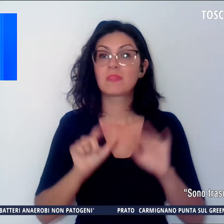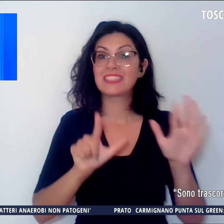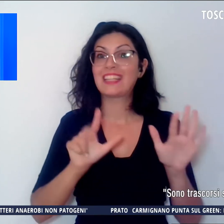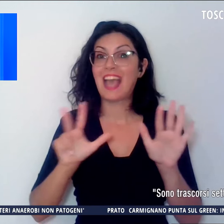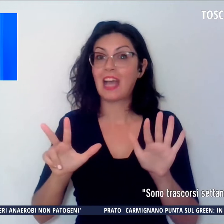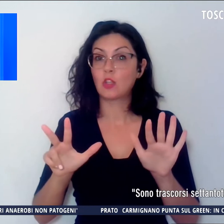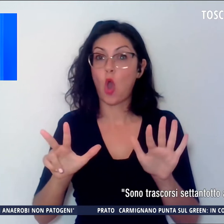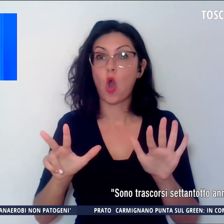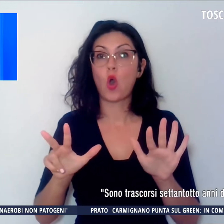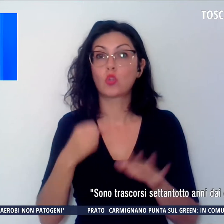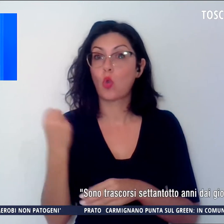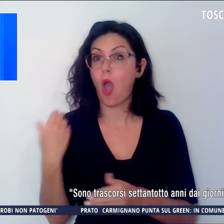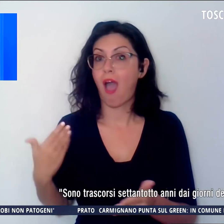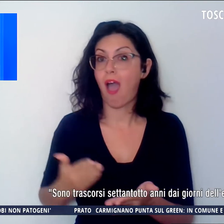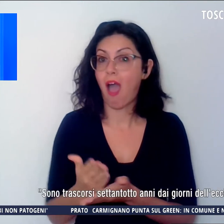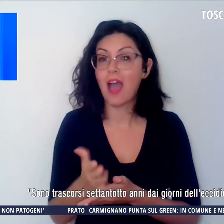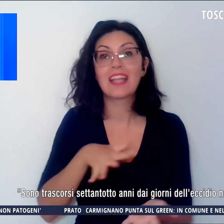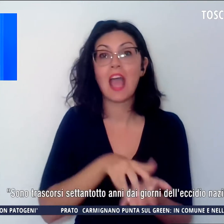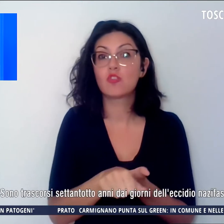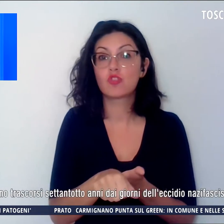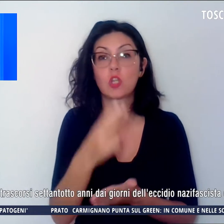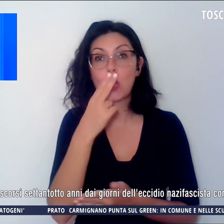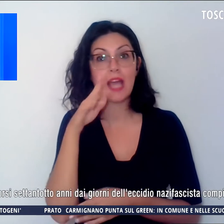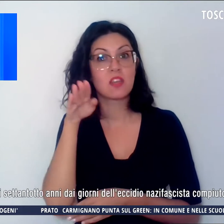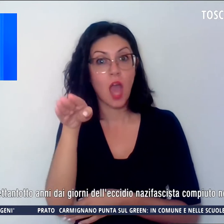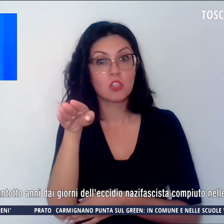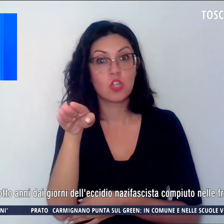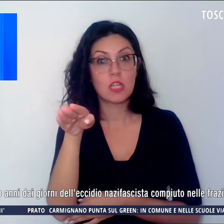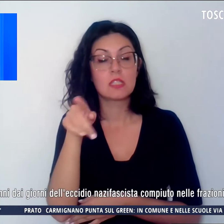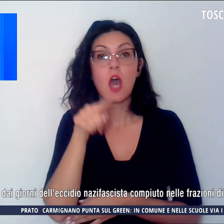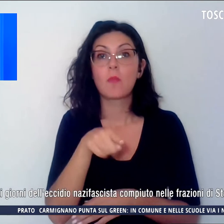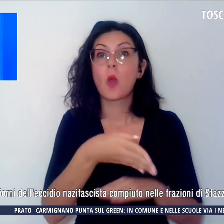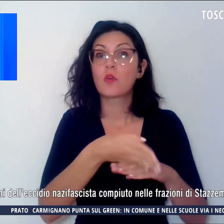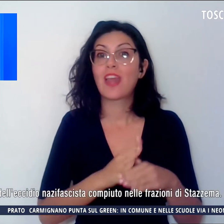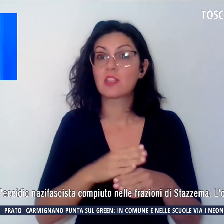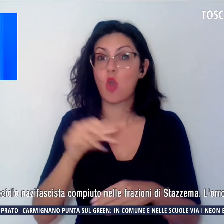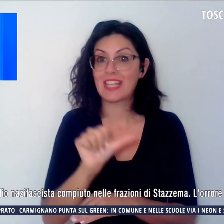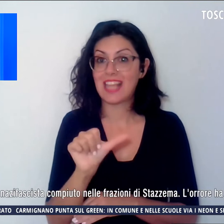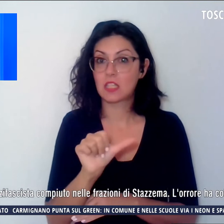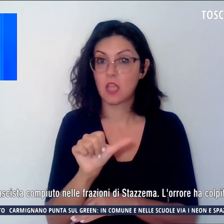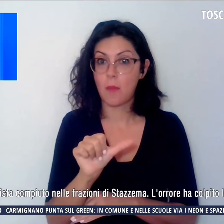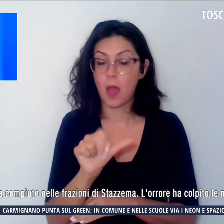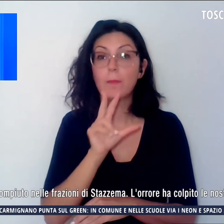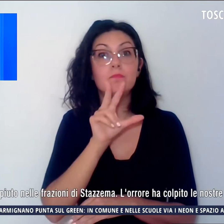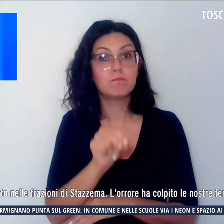giorni dell'eccidio nazifascista compiuto nelle frazioni di Stazzema. A parlare il presidente Mattarella,